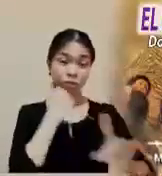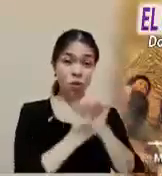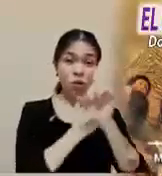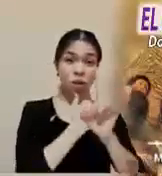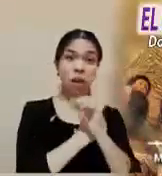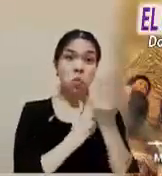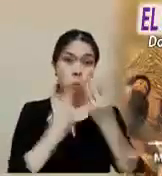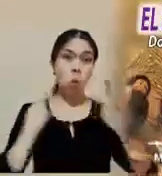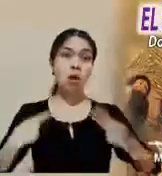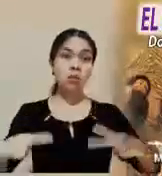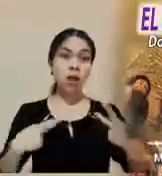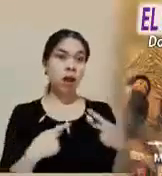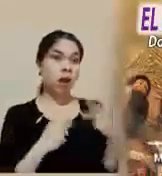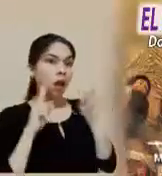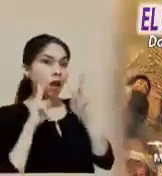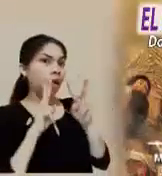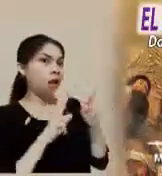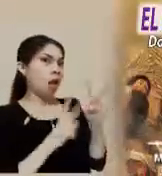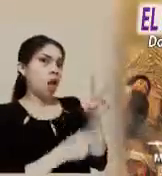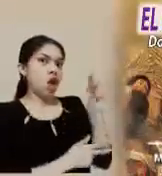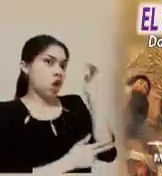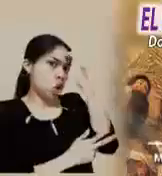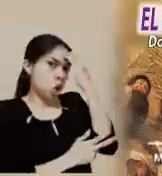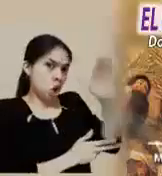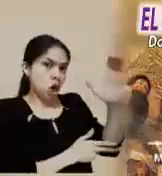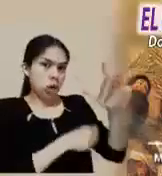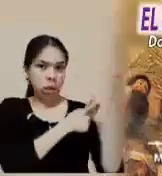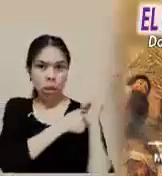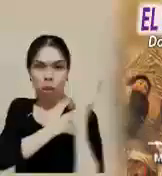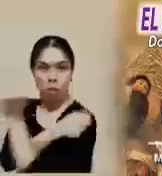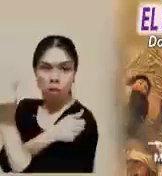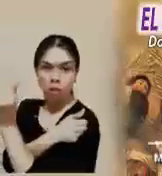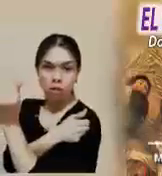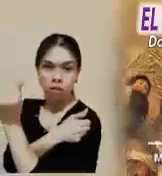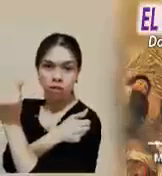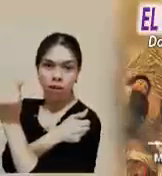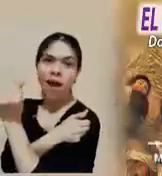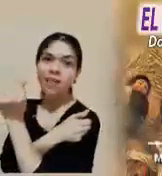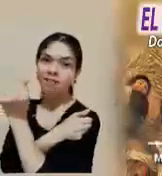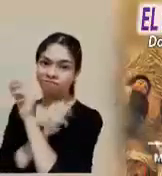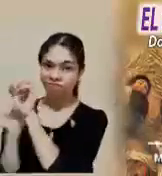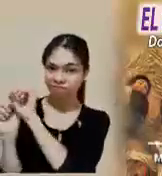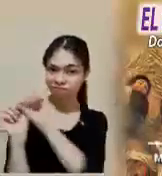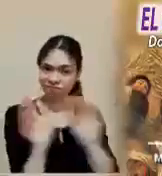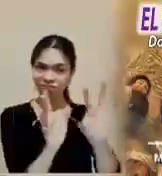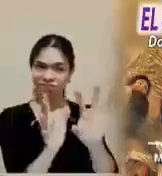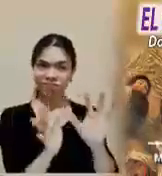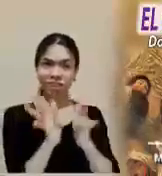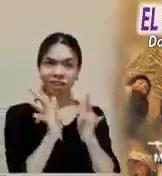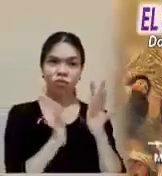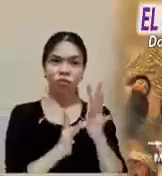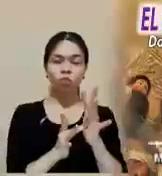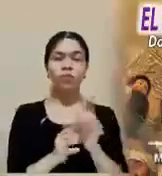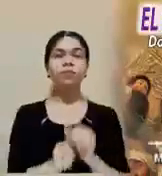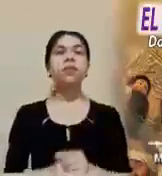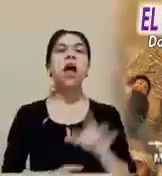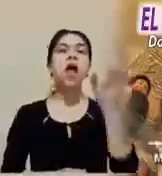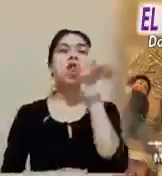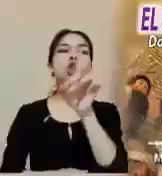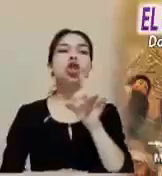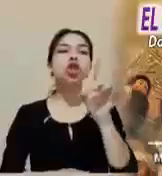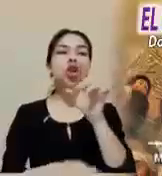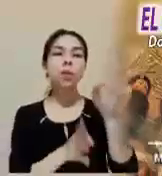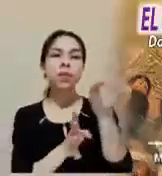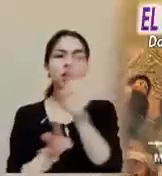deserciones, las negaciones y se inicia la debacle. Domingo de Ramos nos presenta en unos cuantos